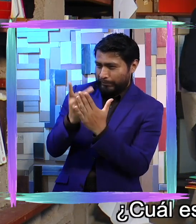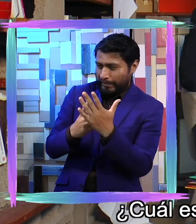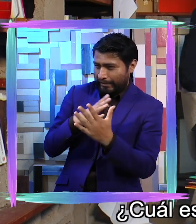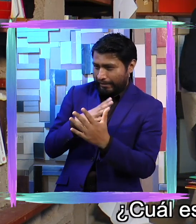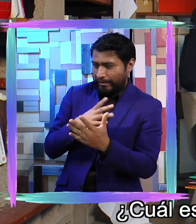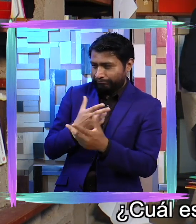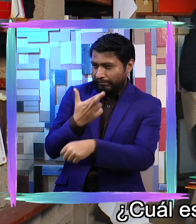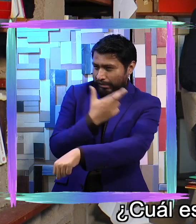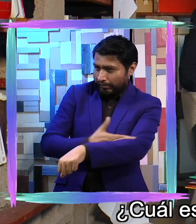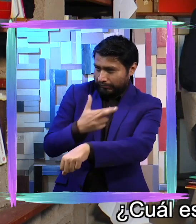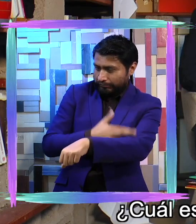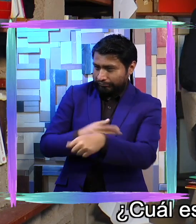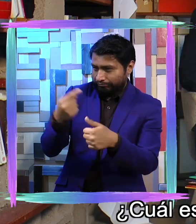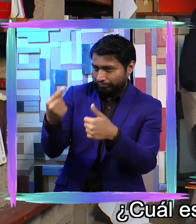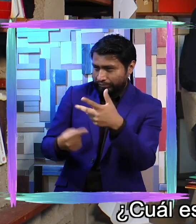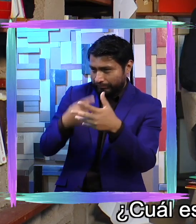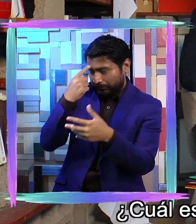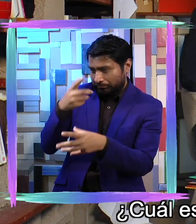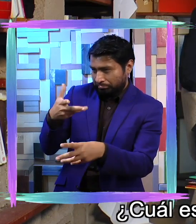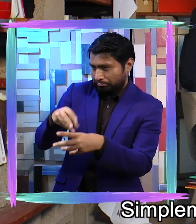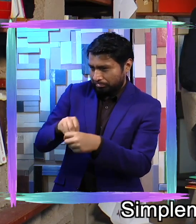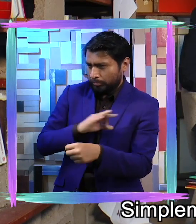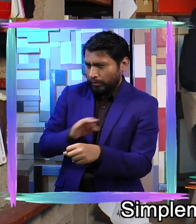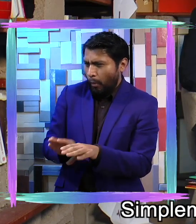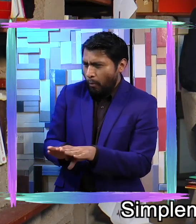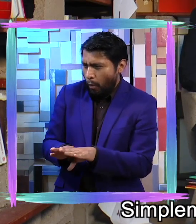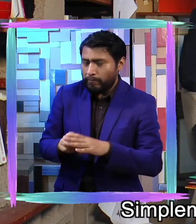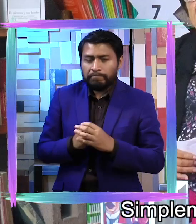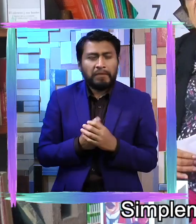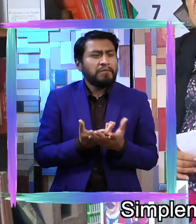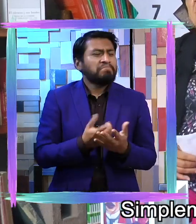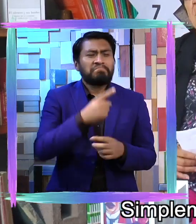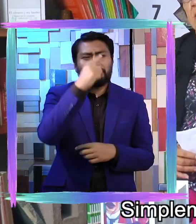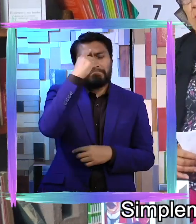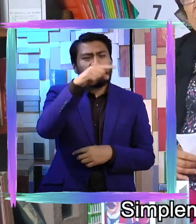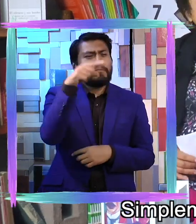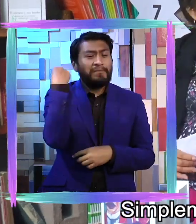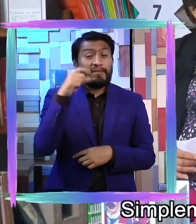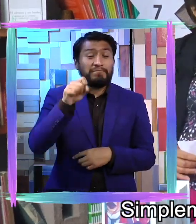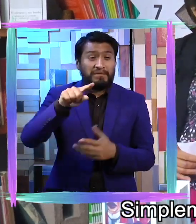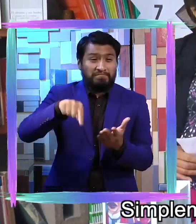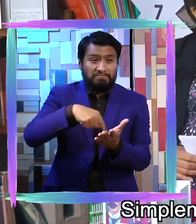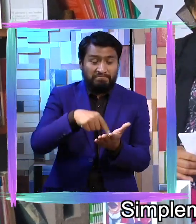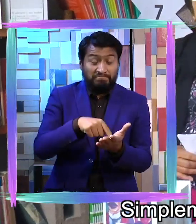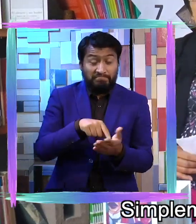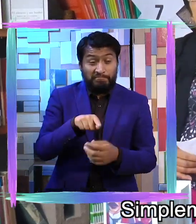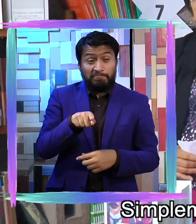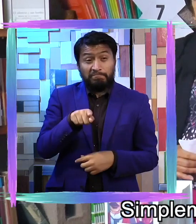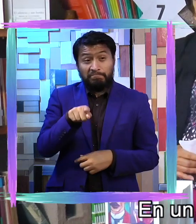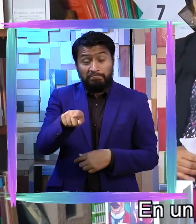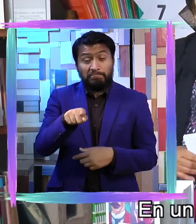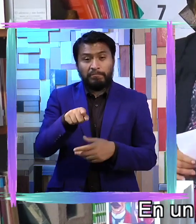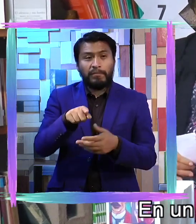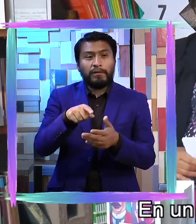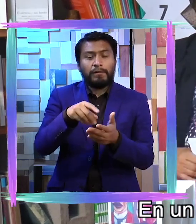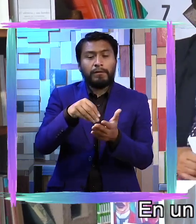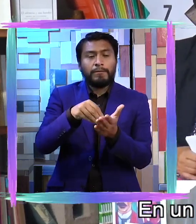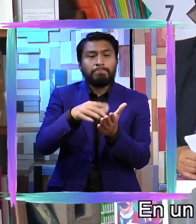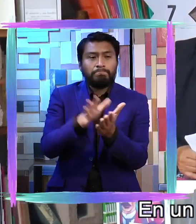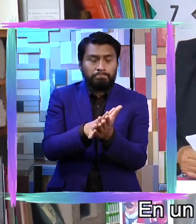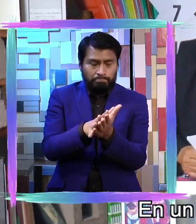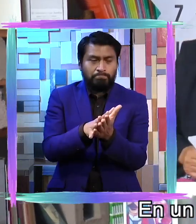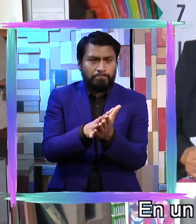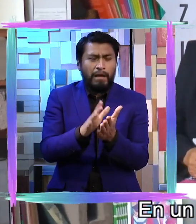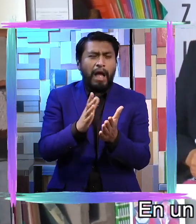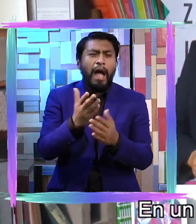¿Cuál es el trámite necesario para hacer? simplemente asistir al centro, inscribirse. En un